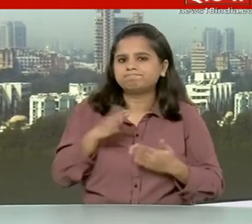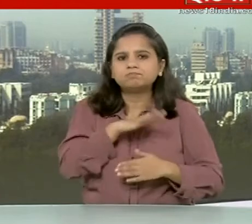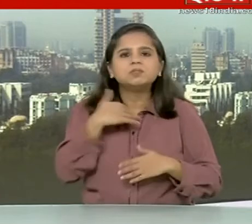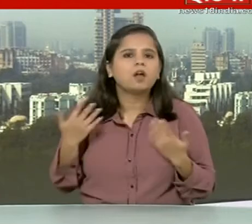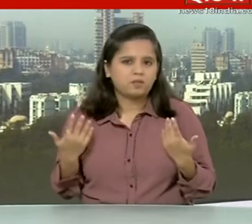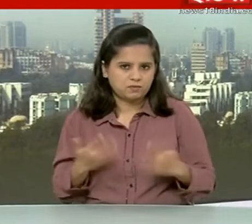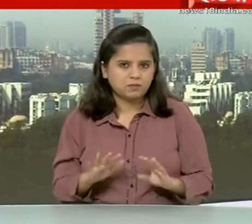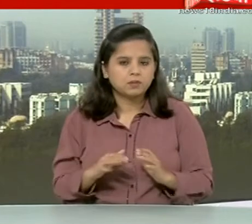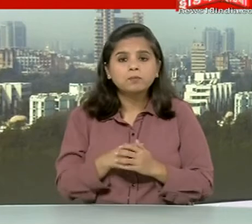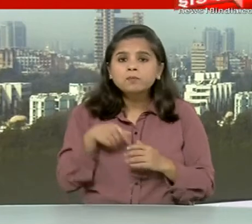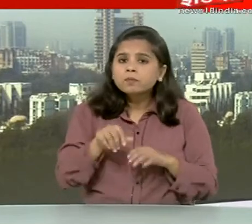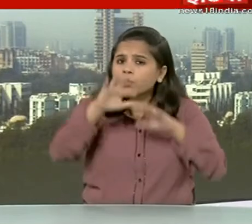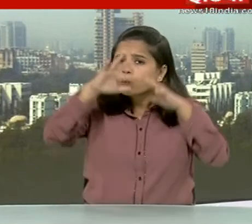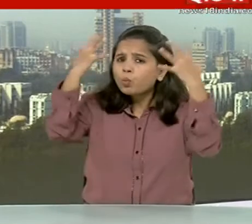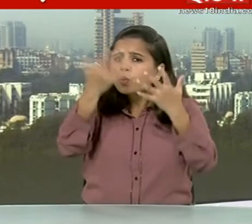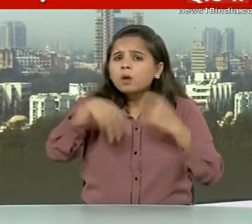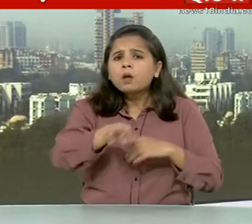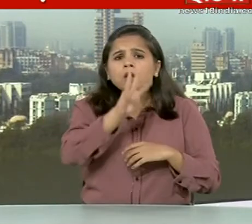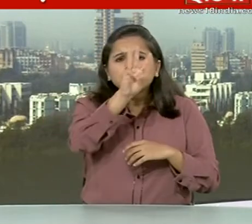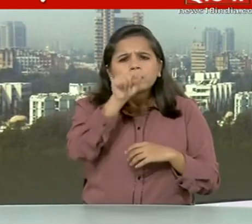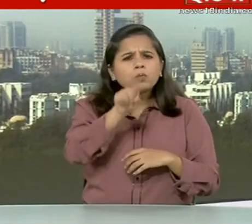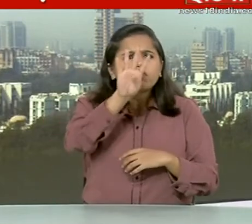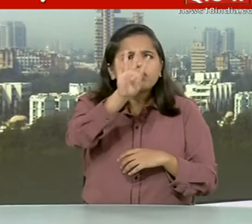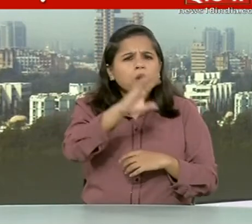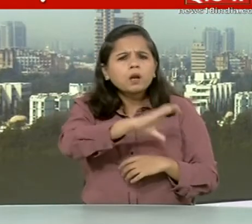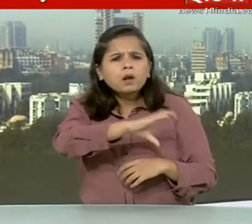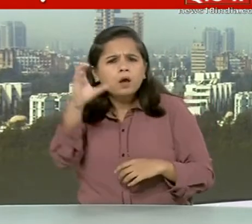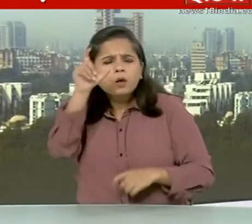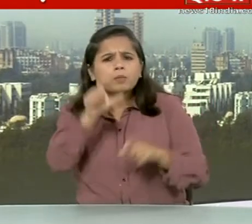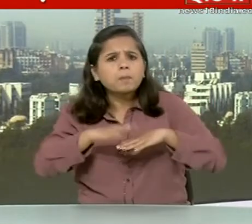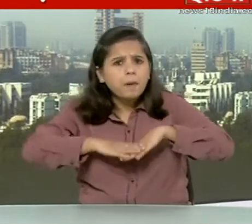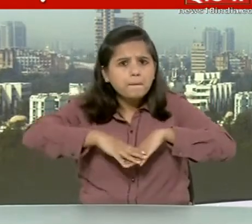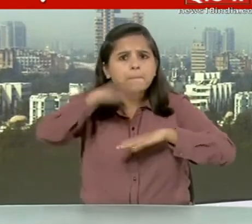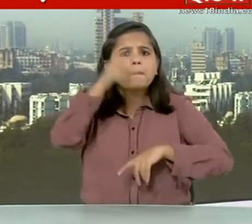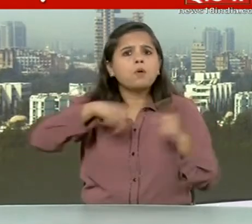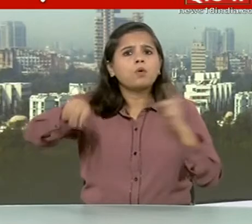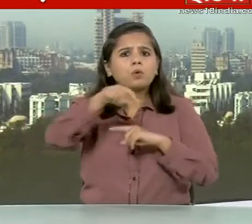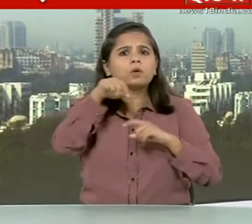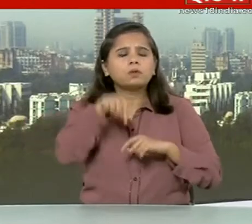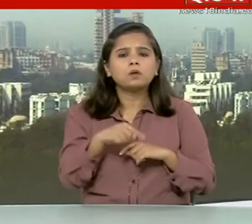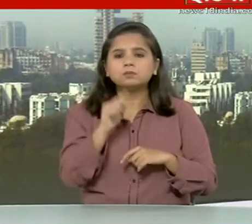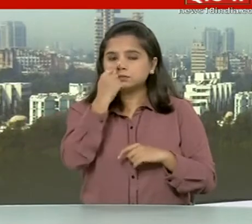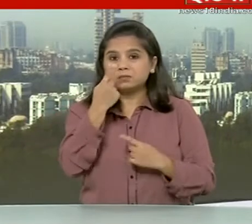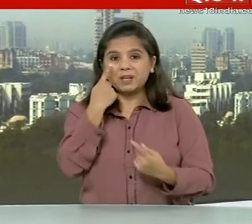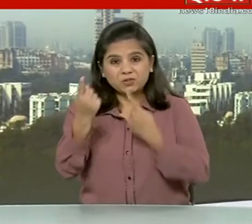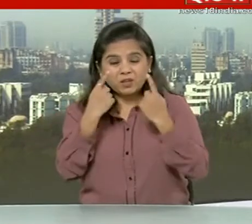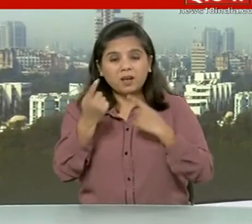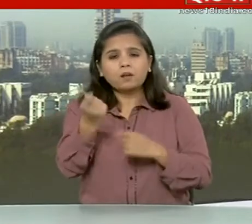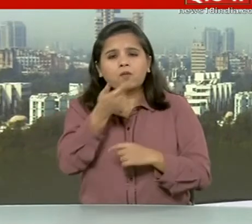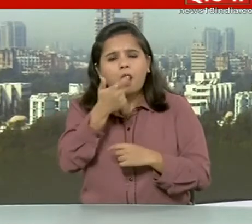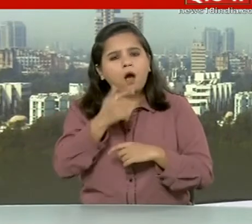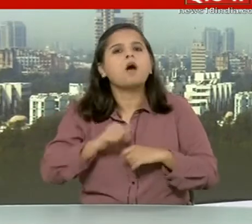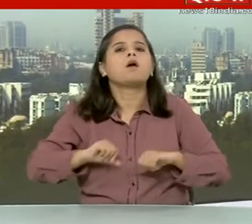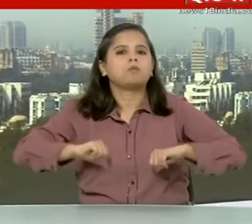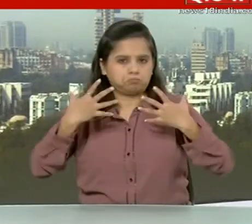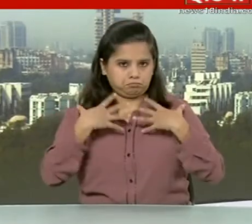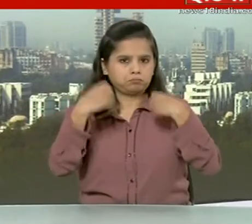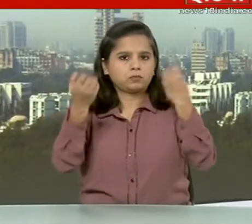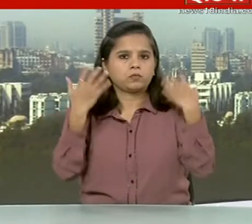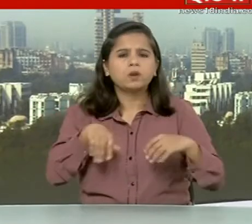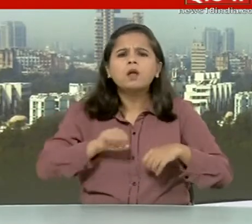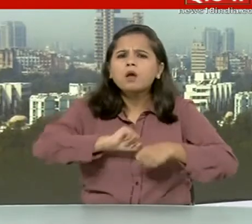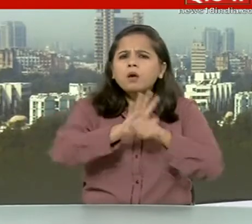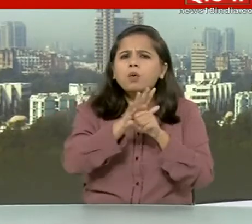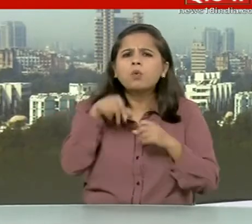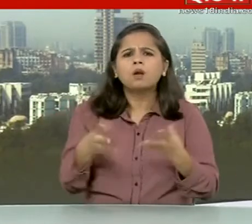जंग हार चुके हैं दुनिया भर में 3.14 करोड से ज्यादा लोग उपचार कराकर ठीक भी हो चुके हैं कोरोना संक्रमन